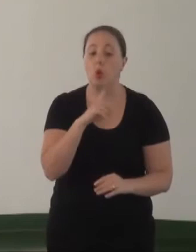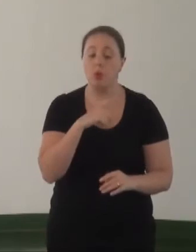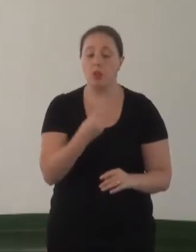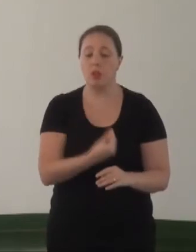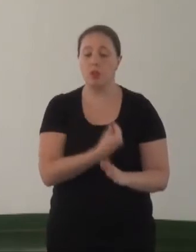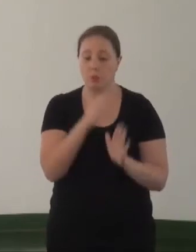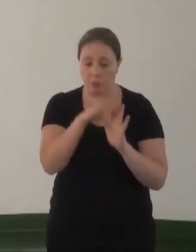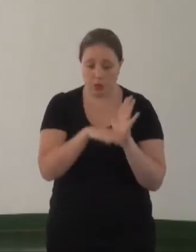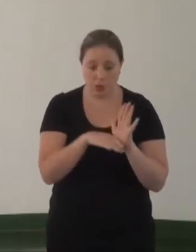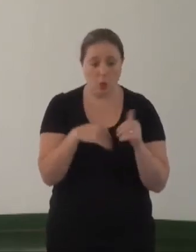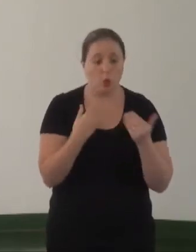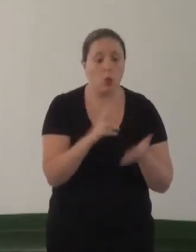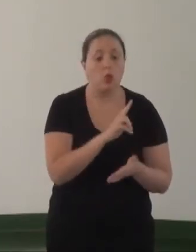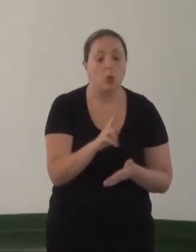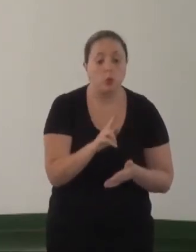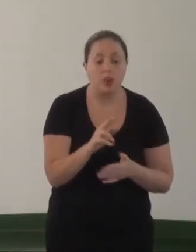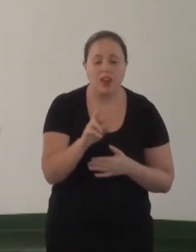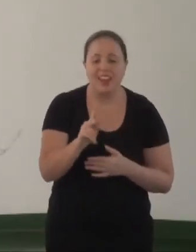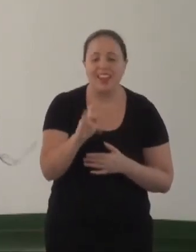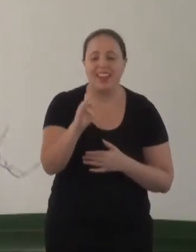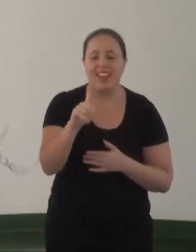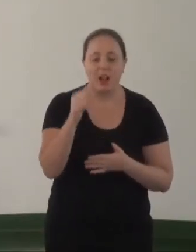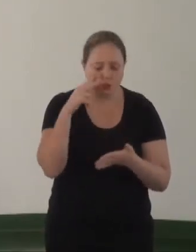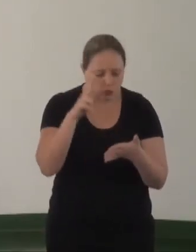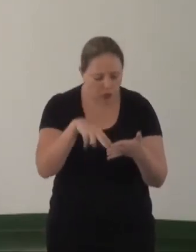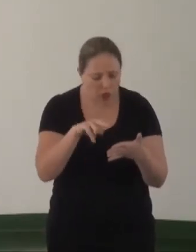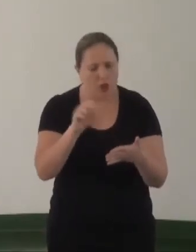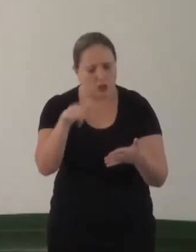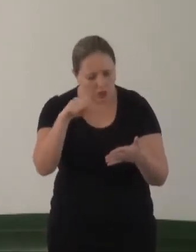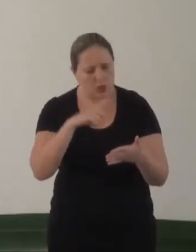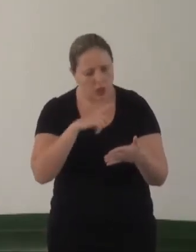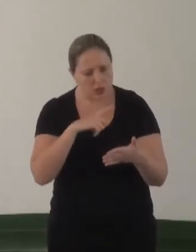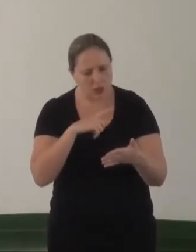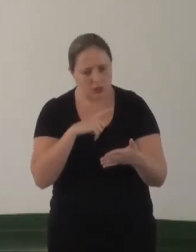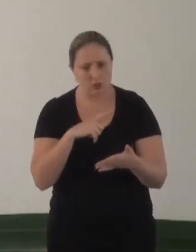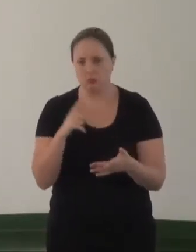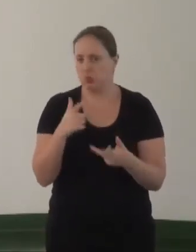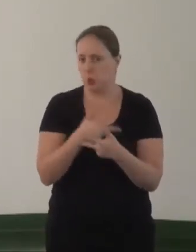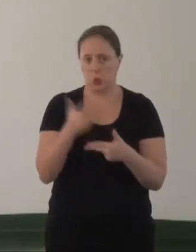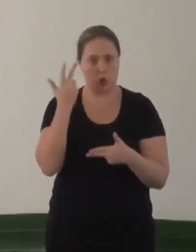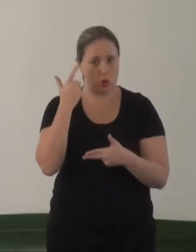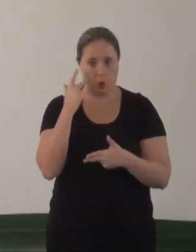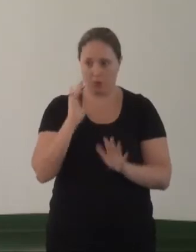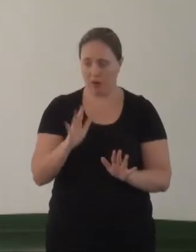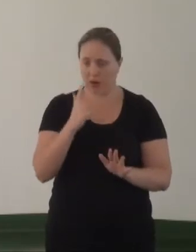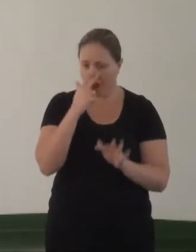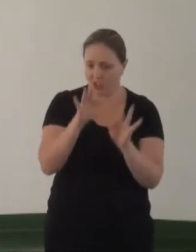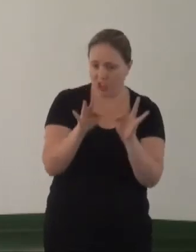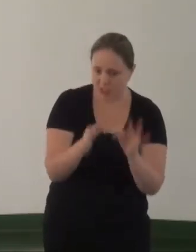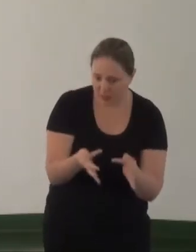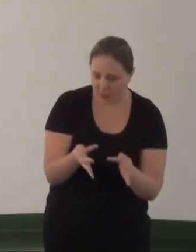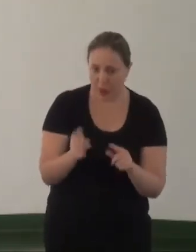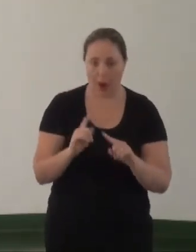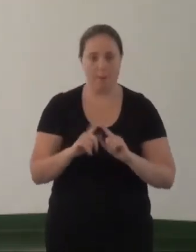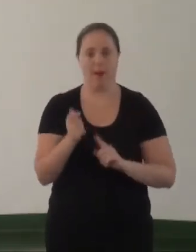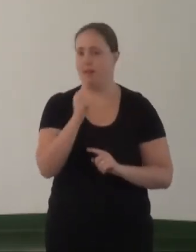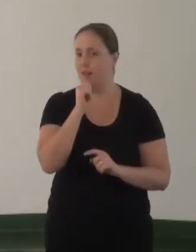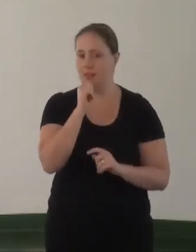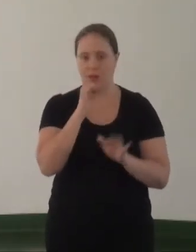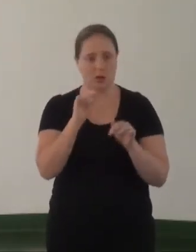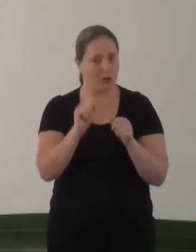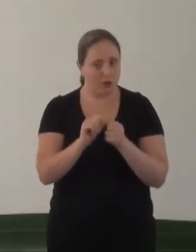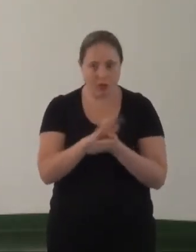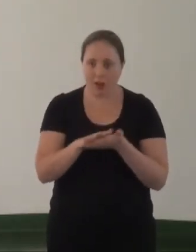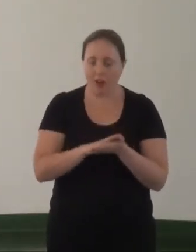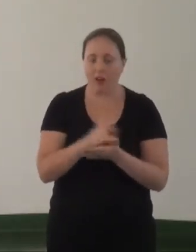presença? Como é seu nome? Keila. Está assim, Keila, que na letra K, é uma coisa que a gente acha que é tão simples de fazer, mas que não se faz,